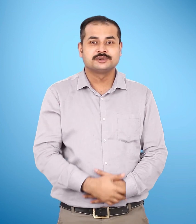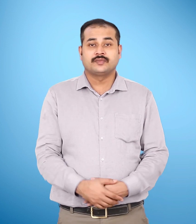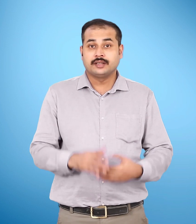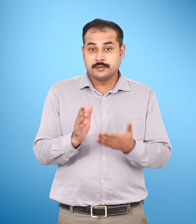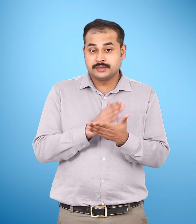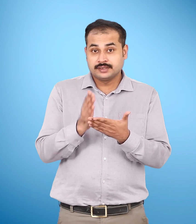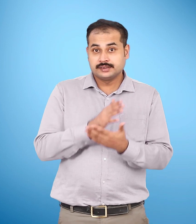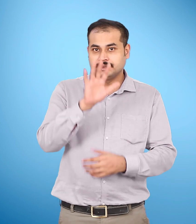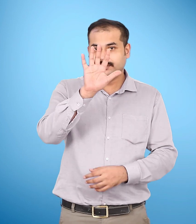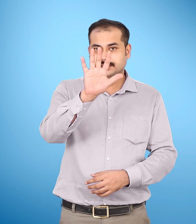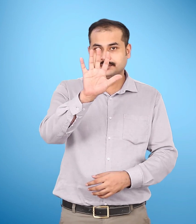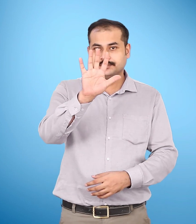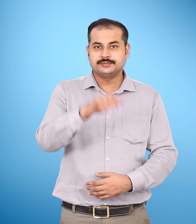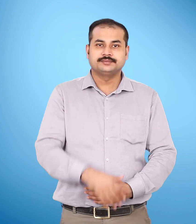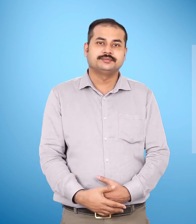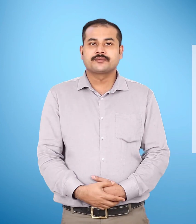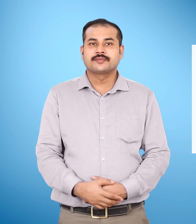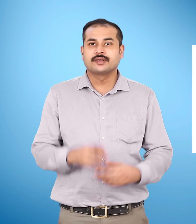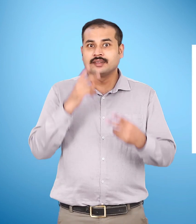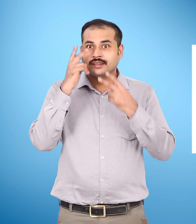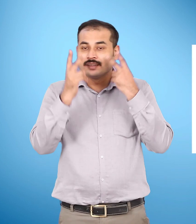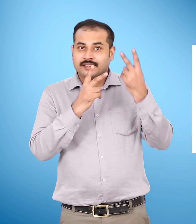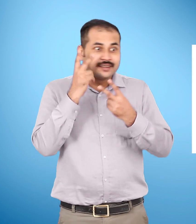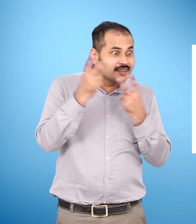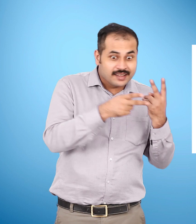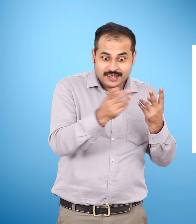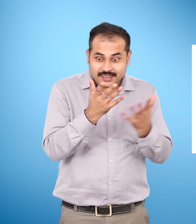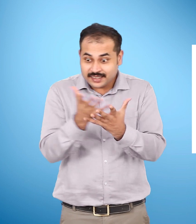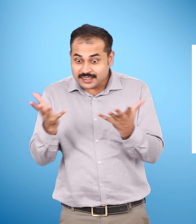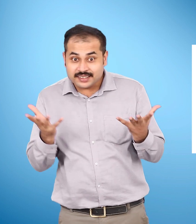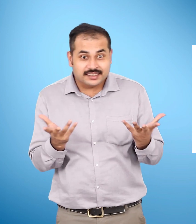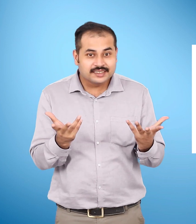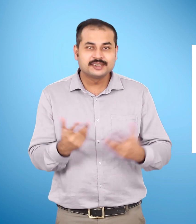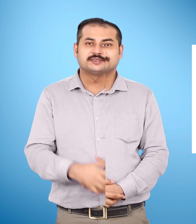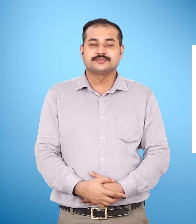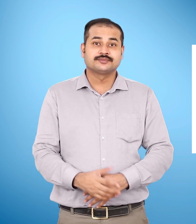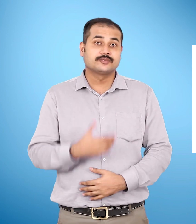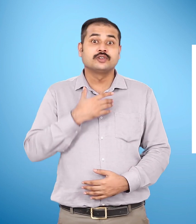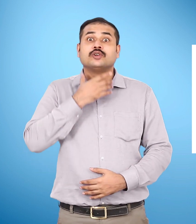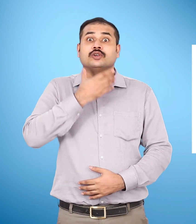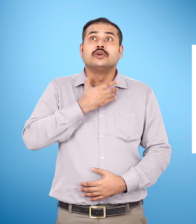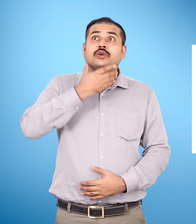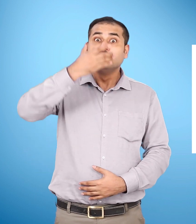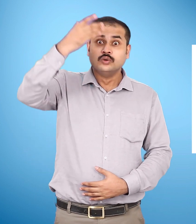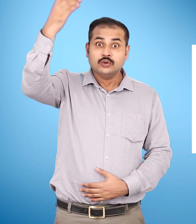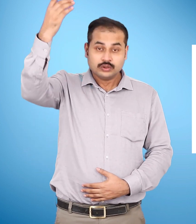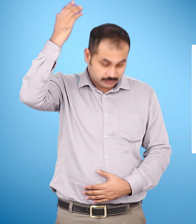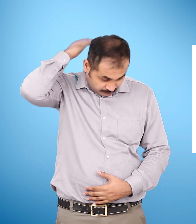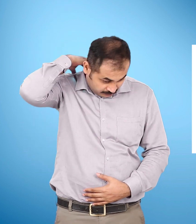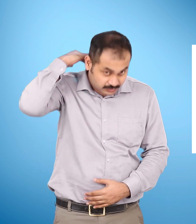प्रिष्ट पाँच सफर का सामान उँची गर्दन, उँची